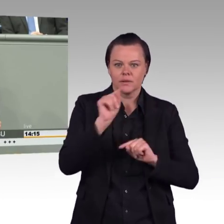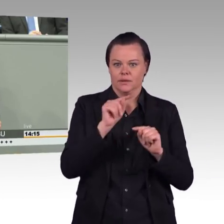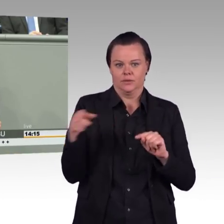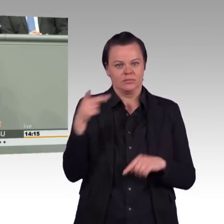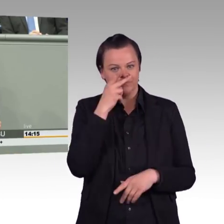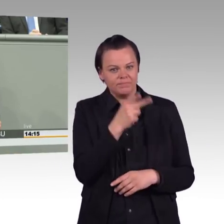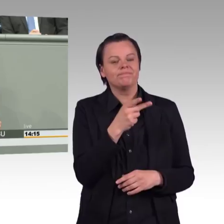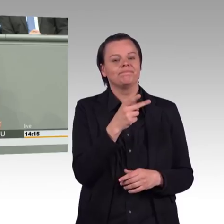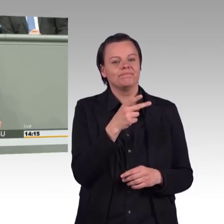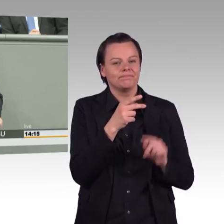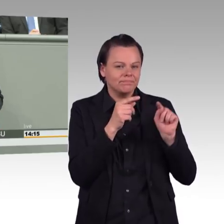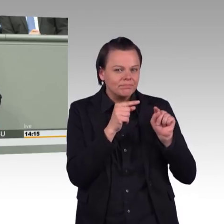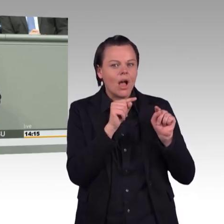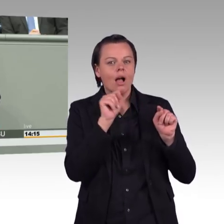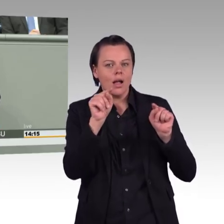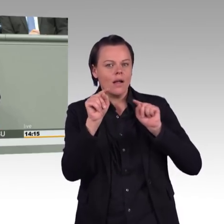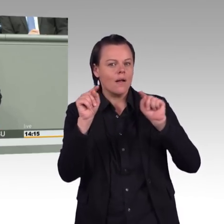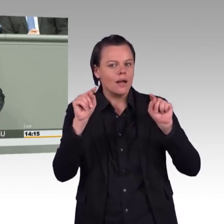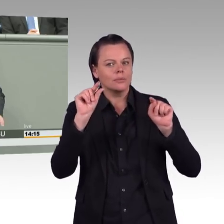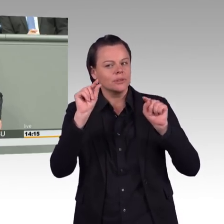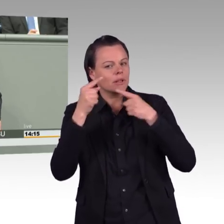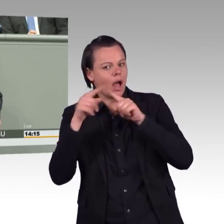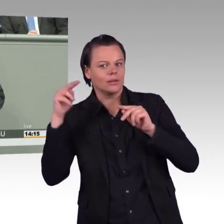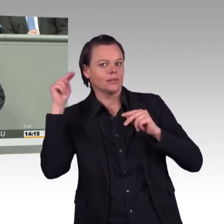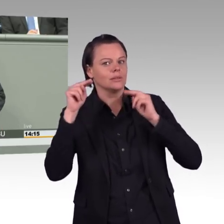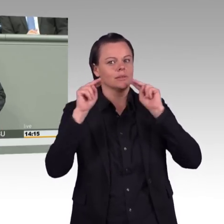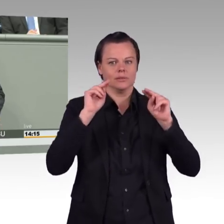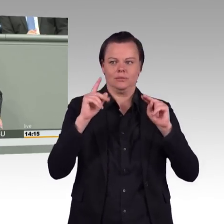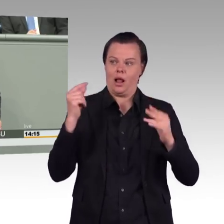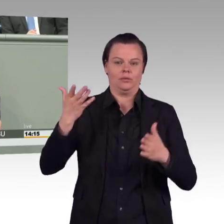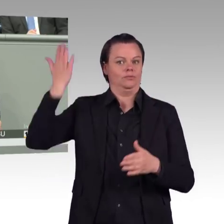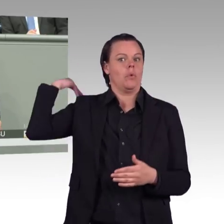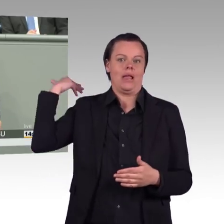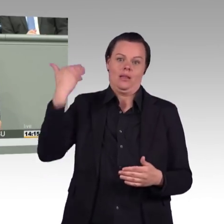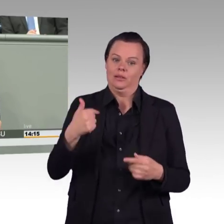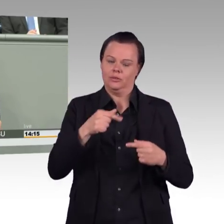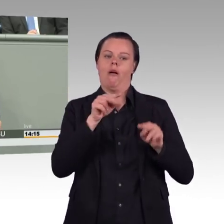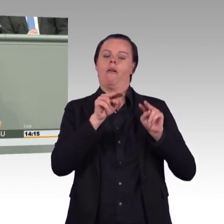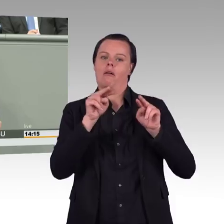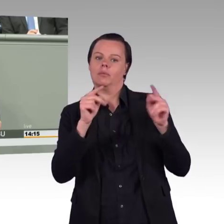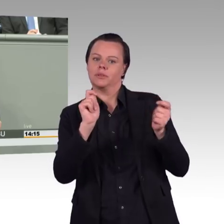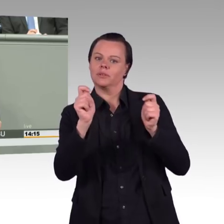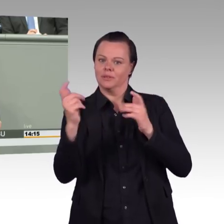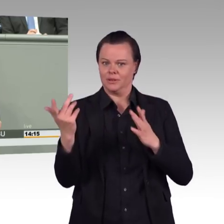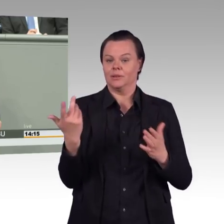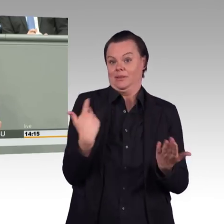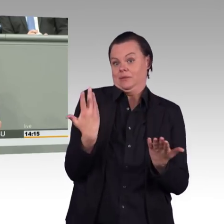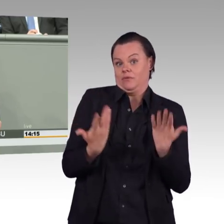der Strecke auch mal weiter nachdenkt. Und wir uns überlegen sollten, wie wir das Thema insgesamt angehen. Denn